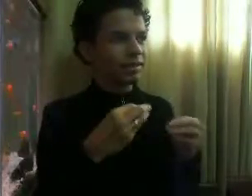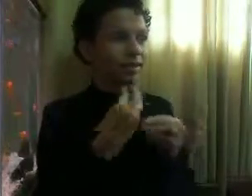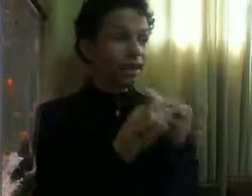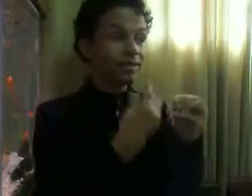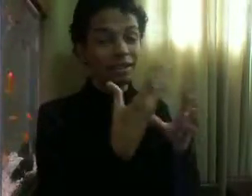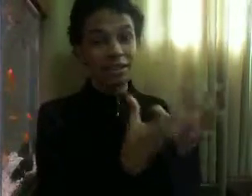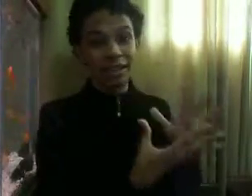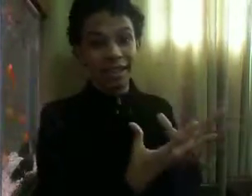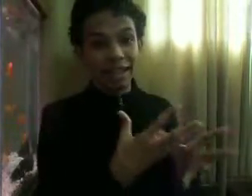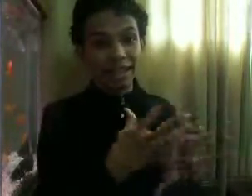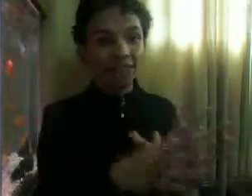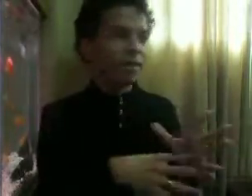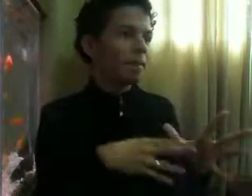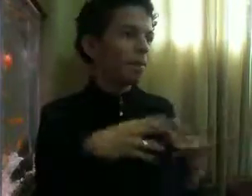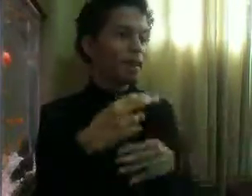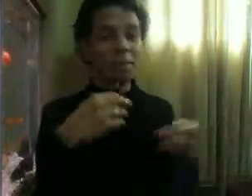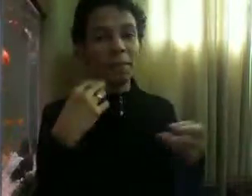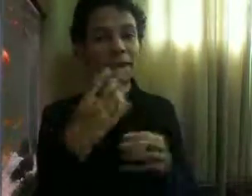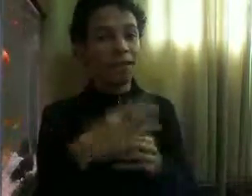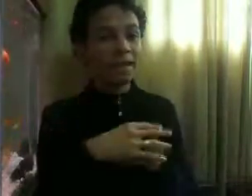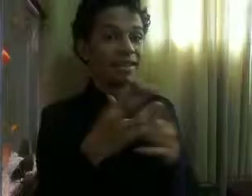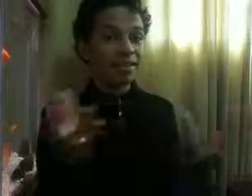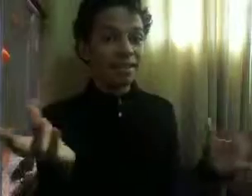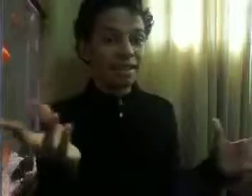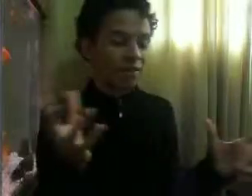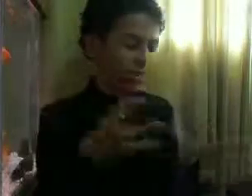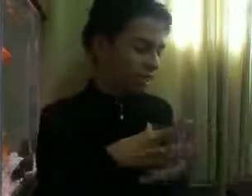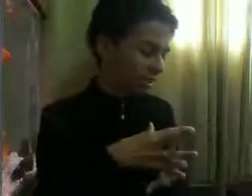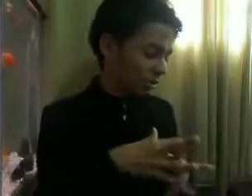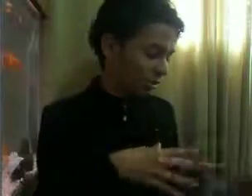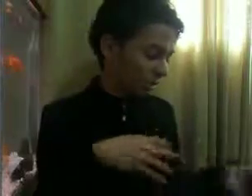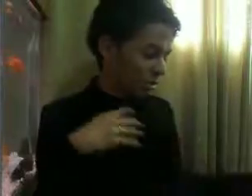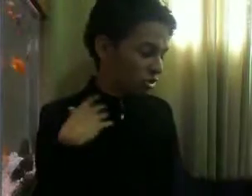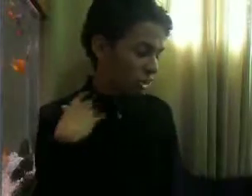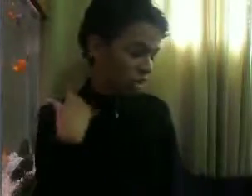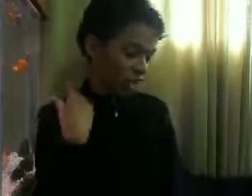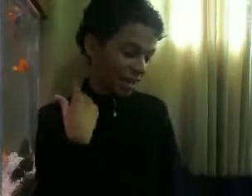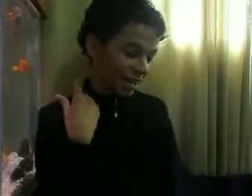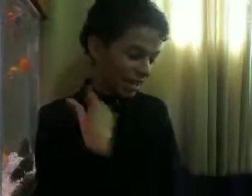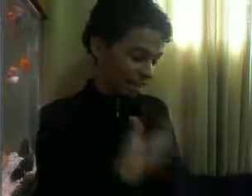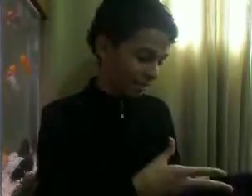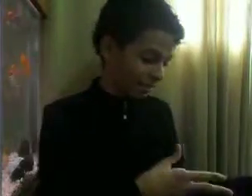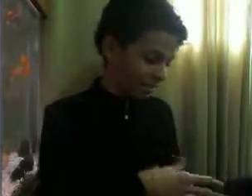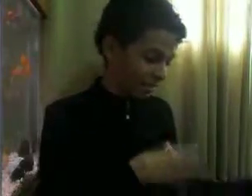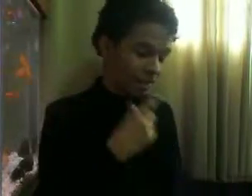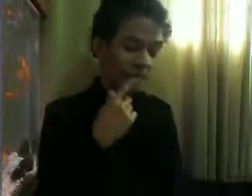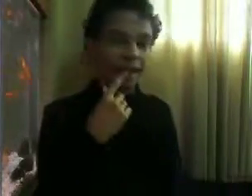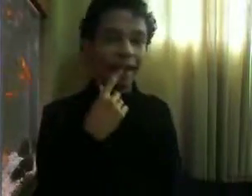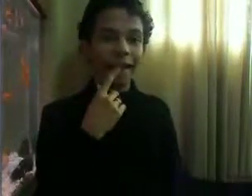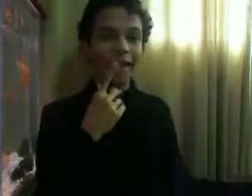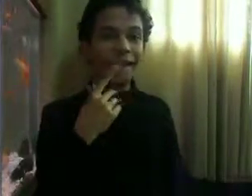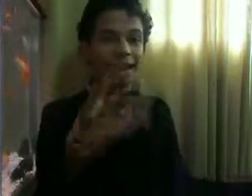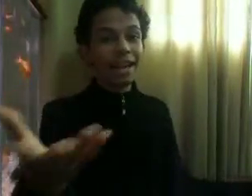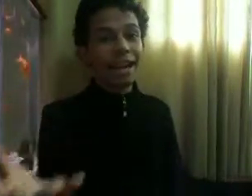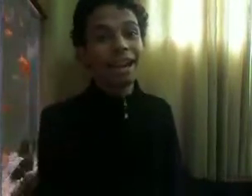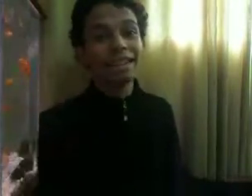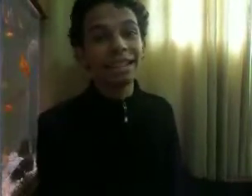Dava em cima dele Bem no momento em que eles dois estavam sozinhos Então um dia ele chega em casa E agarra essa